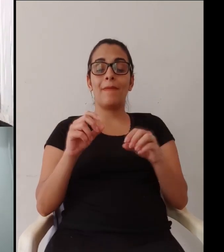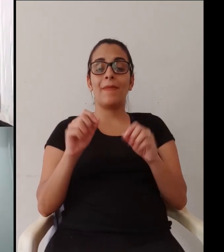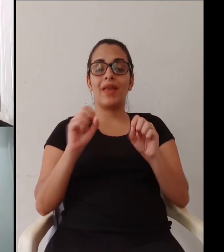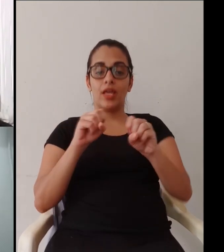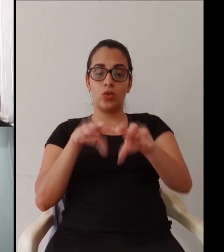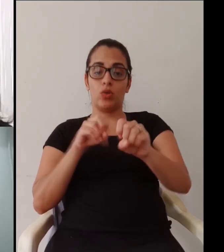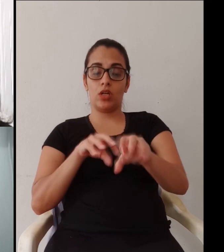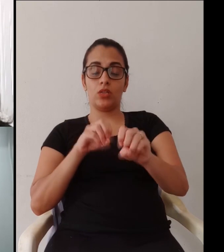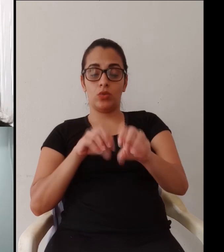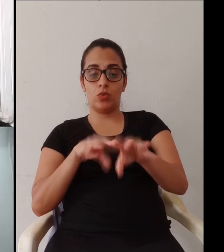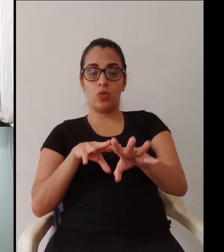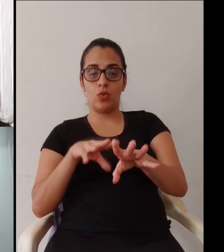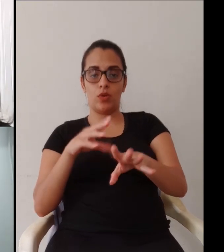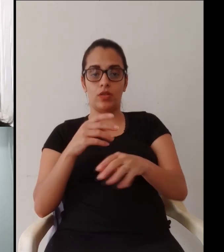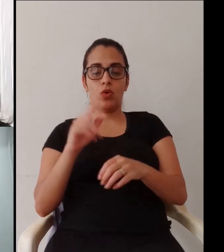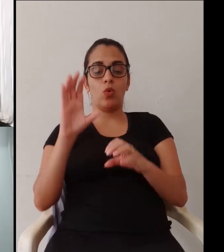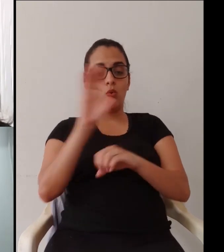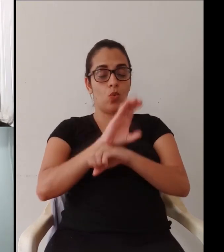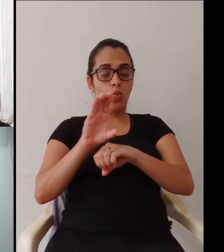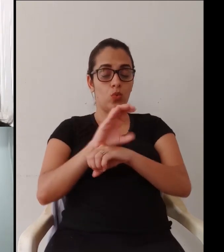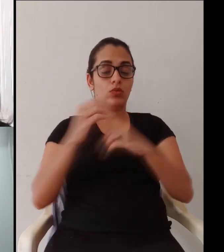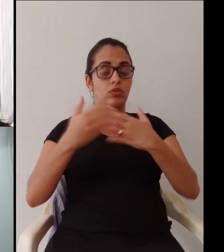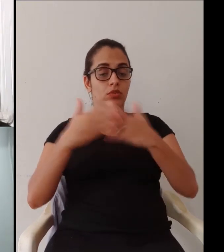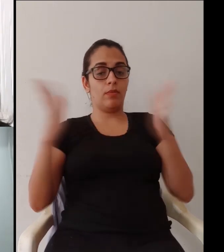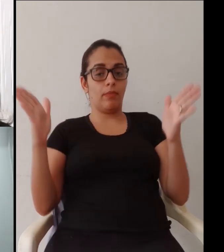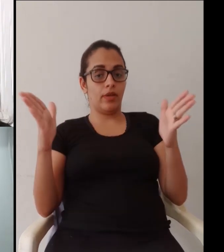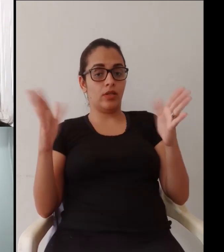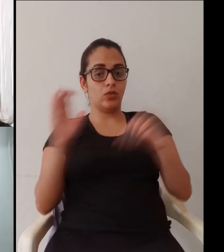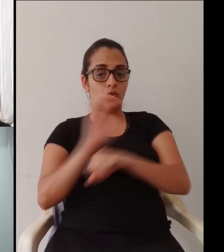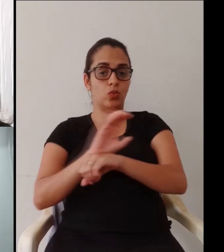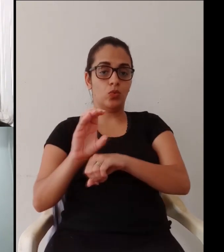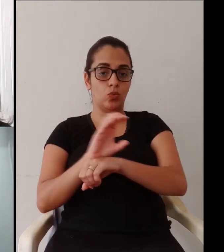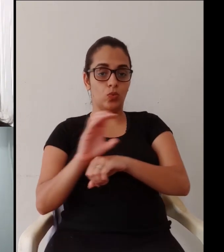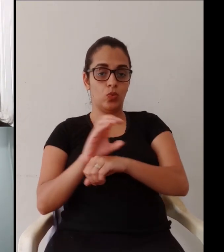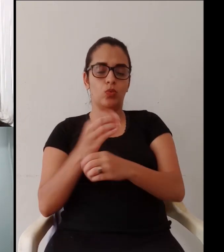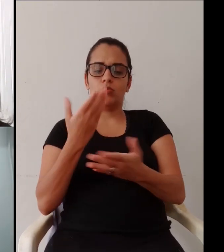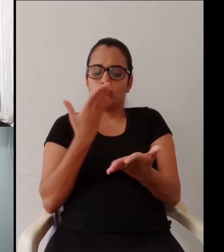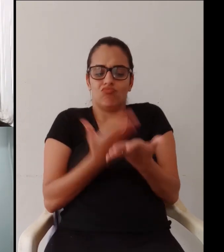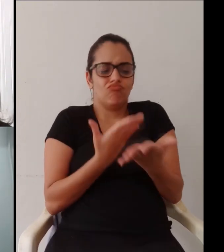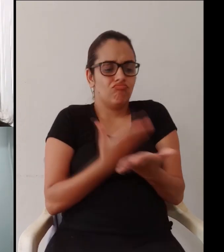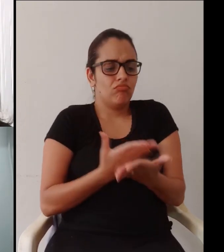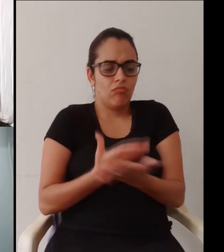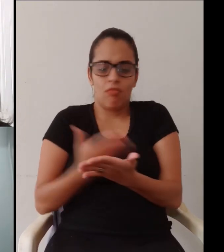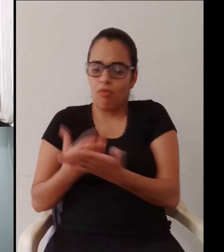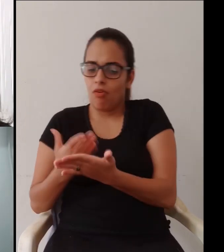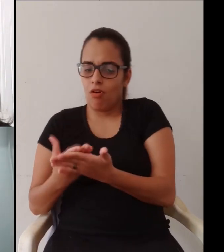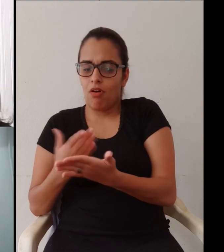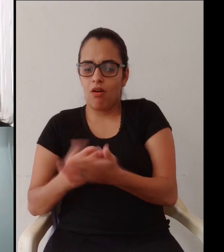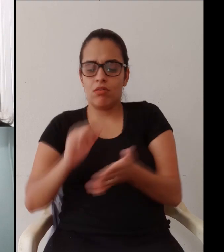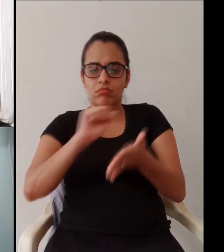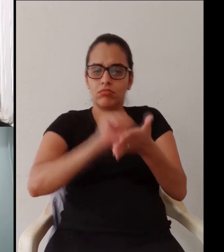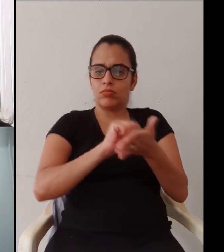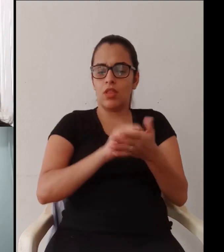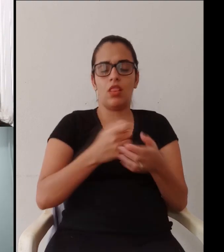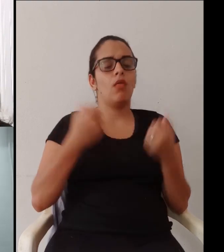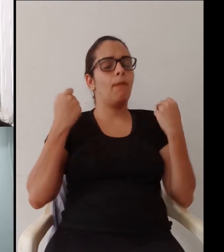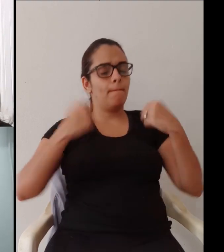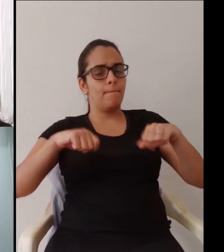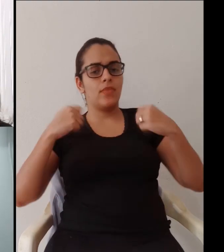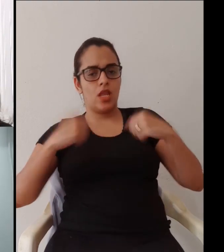MOOC uma das capacitações que estão sendo realizadas é o curso MOOC né? mudou para educadores cursos MOOC são cursos